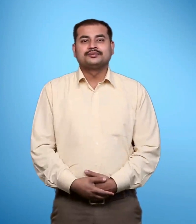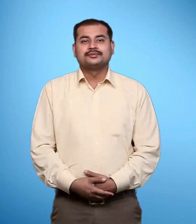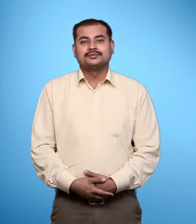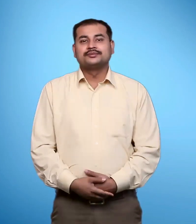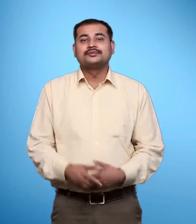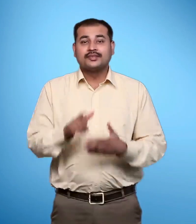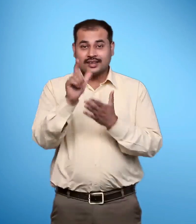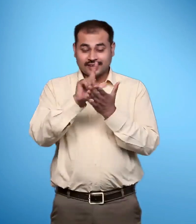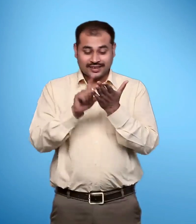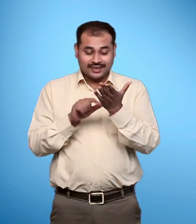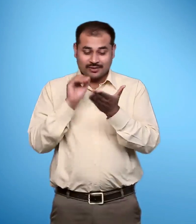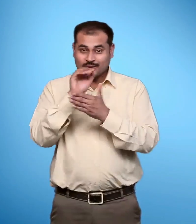चिठ्ठी का सफर